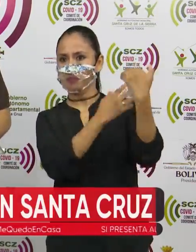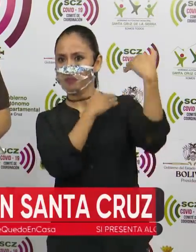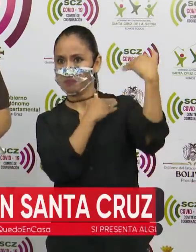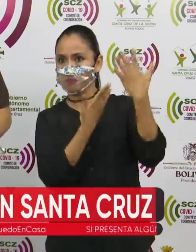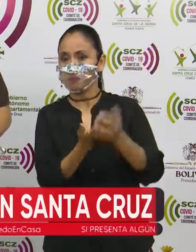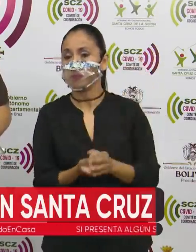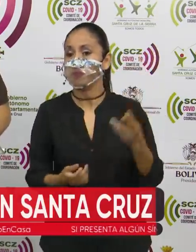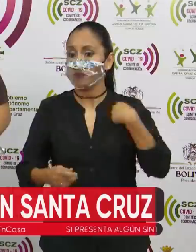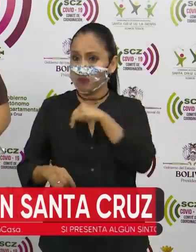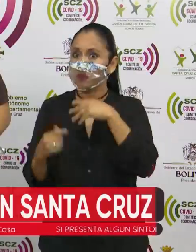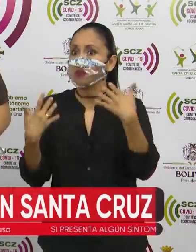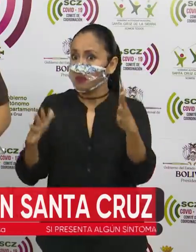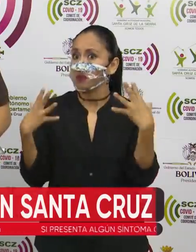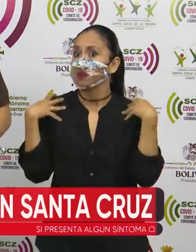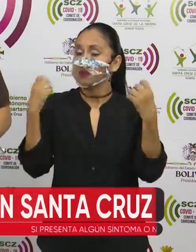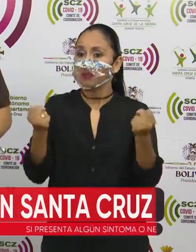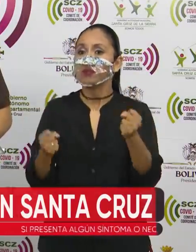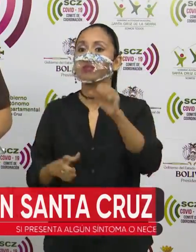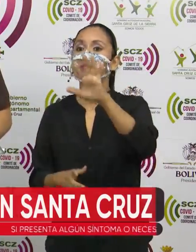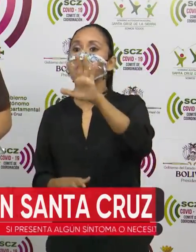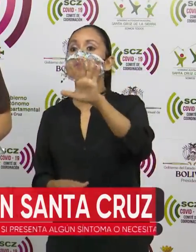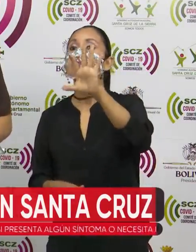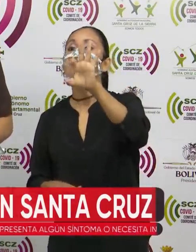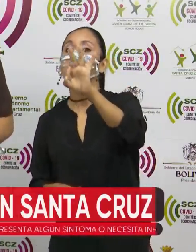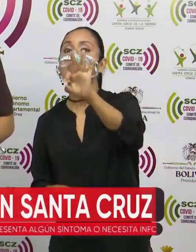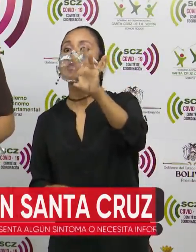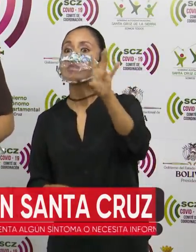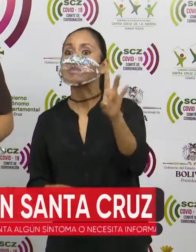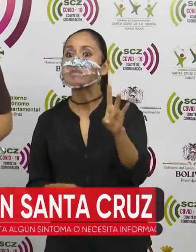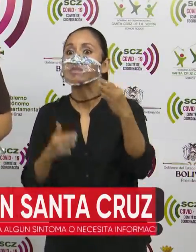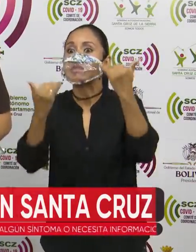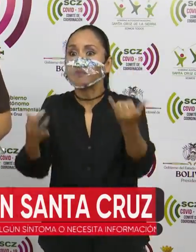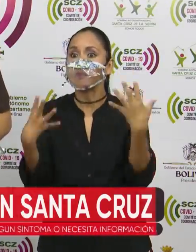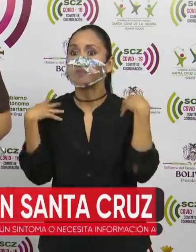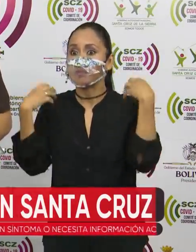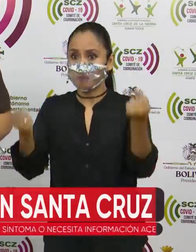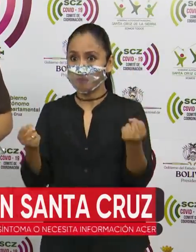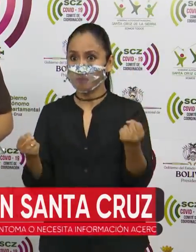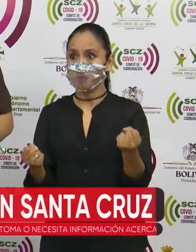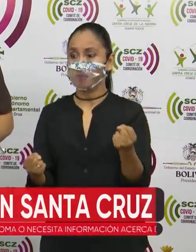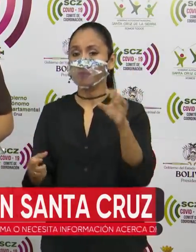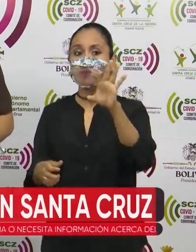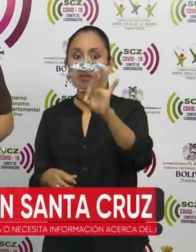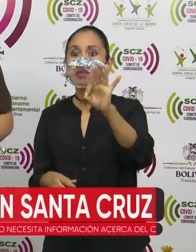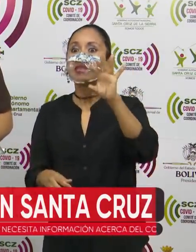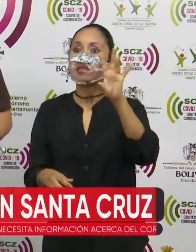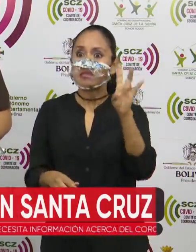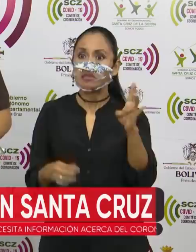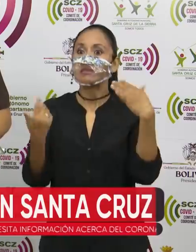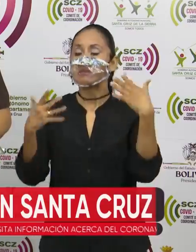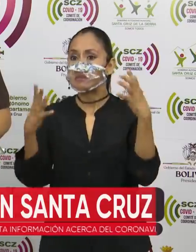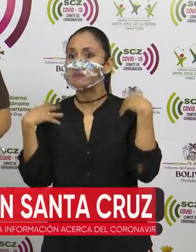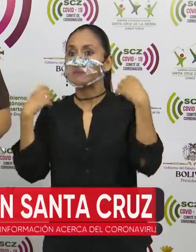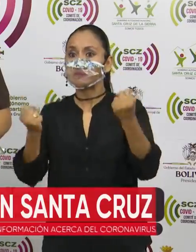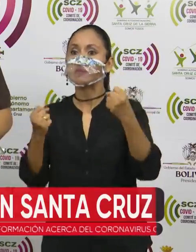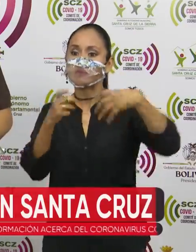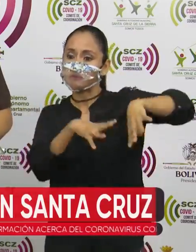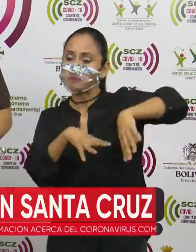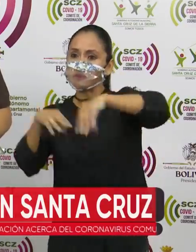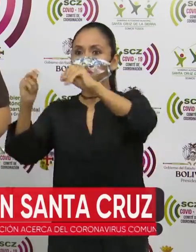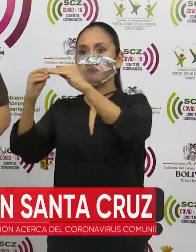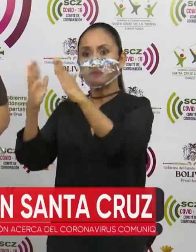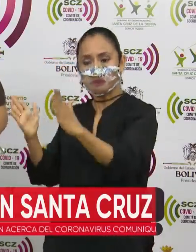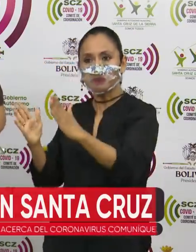Aunque vamos recuperando hoy día 97 casos, 97 que han recuperado, han sido dados de alta,